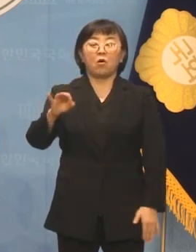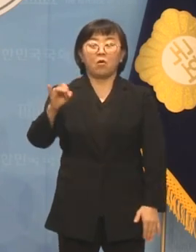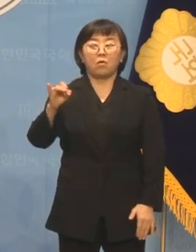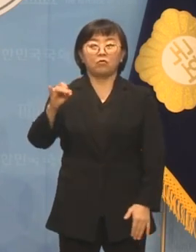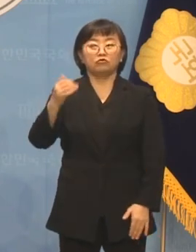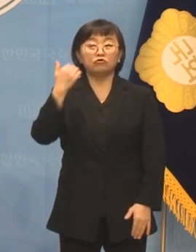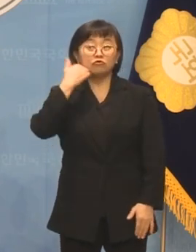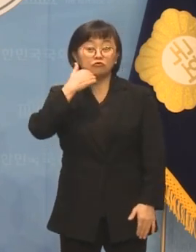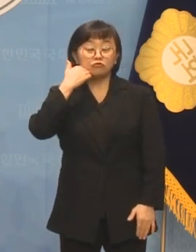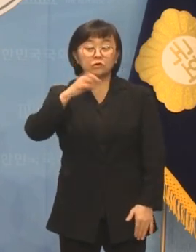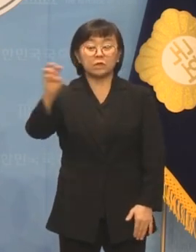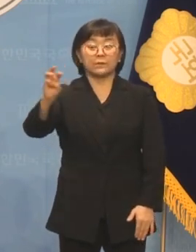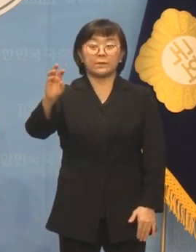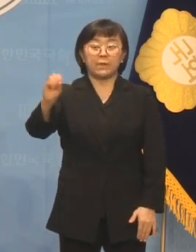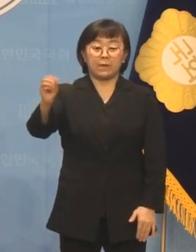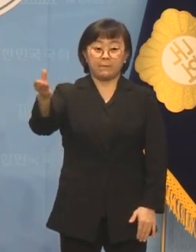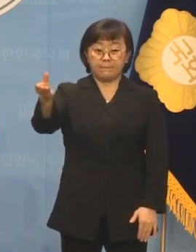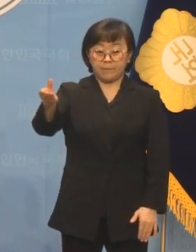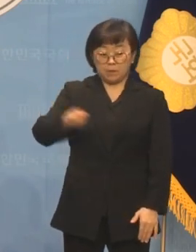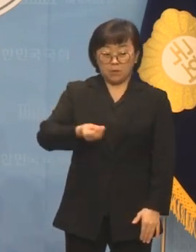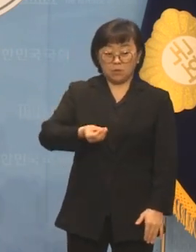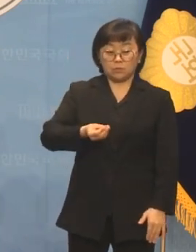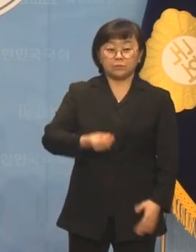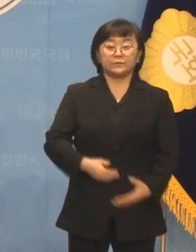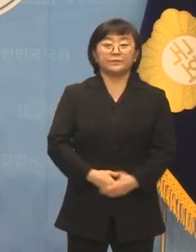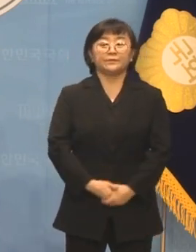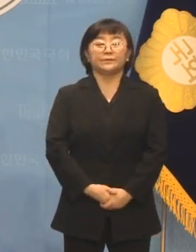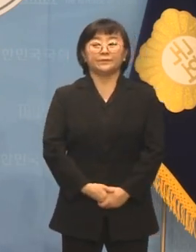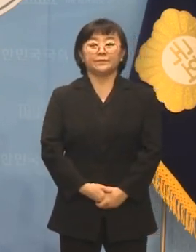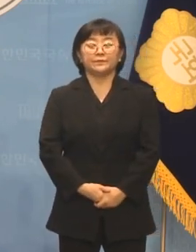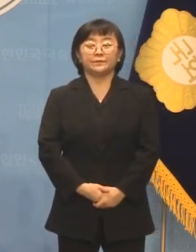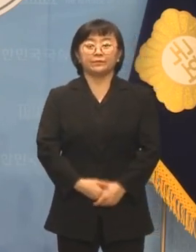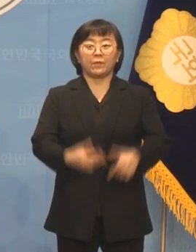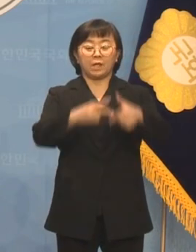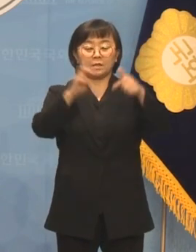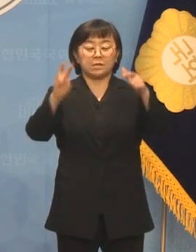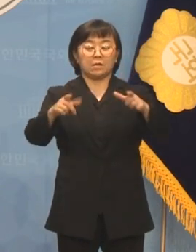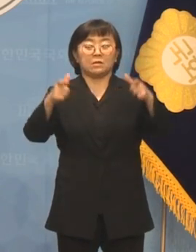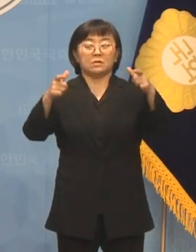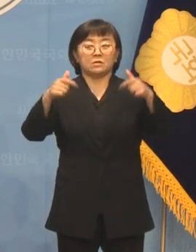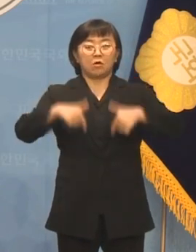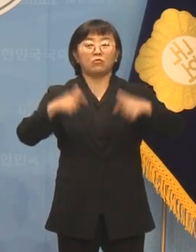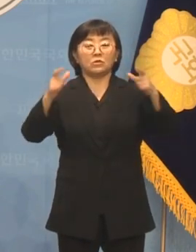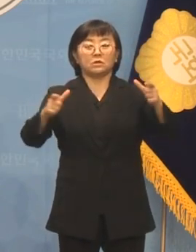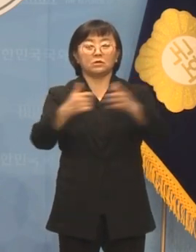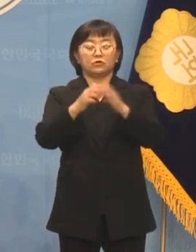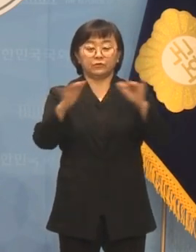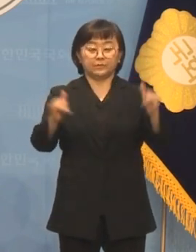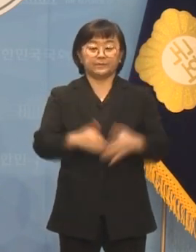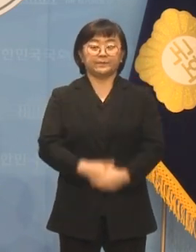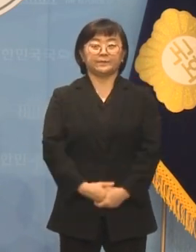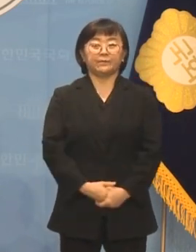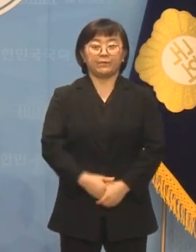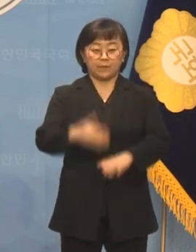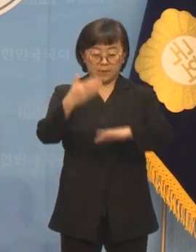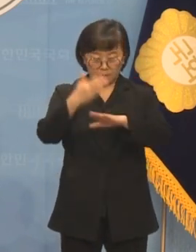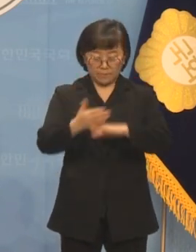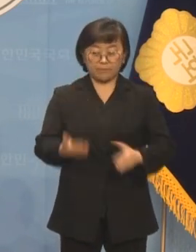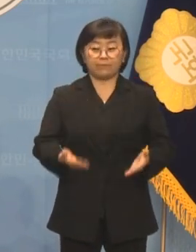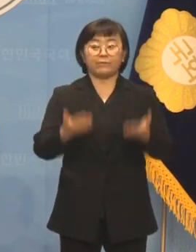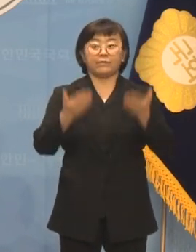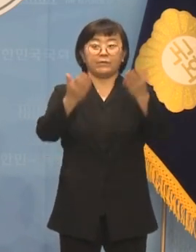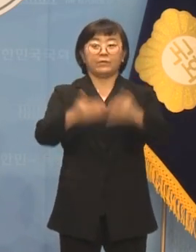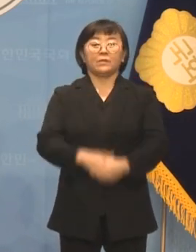30만 원을 빌려주셨습니다. 인천 서구울 주민이셨습니다. 감사드립니다.